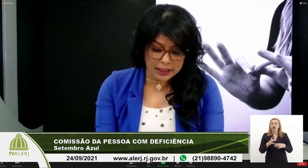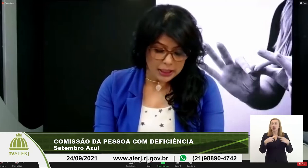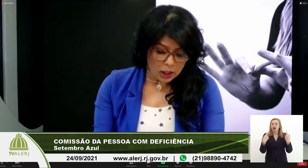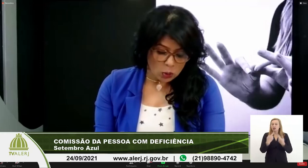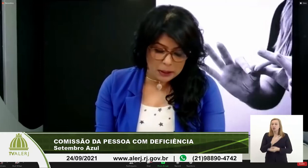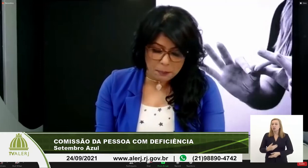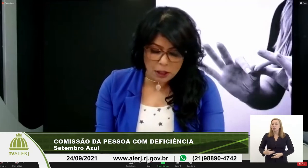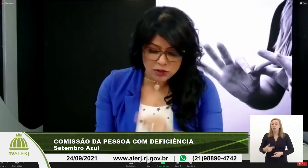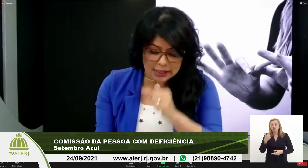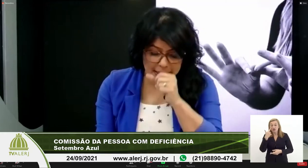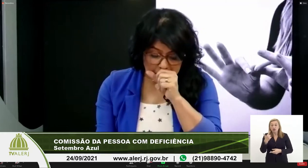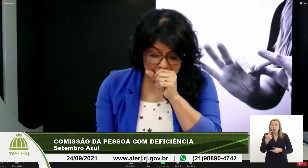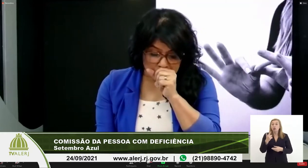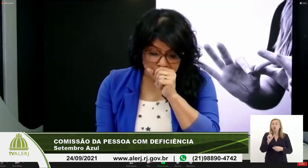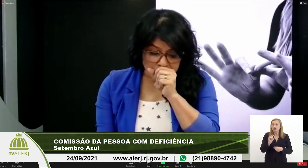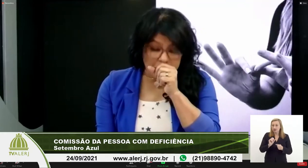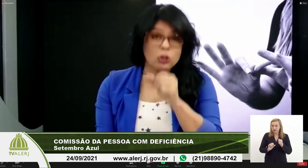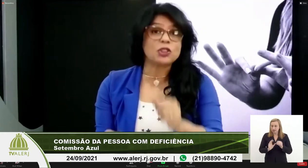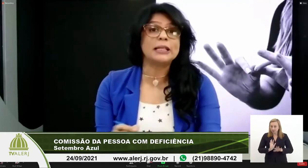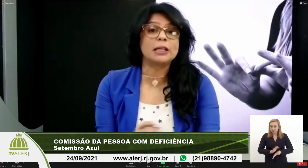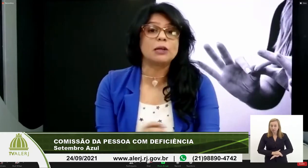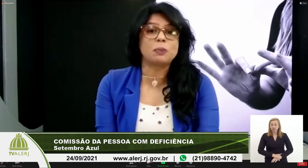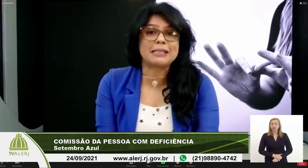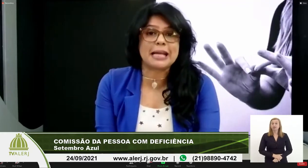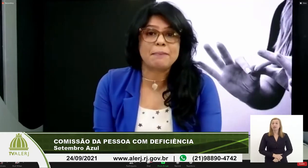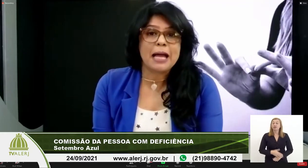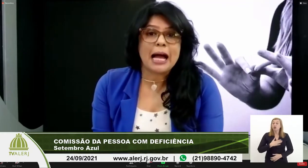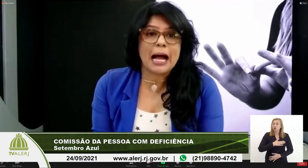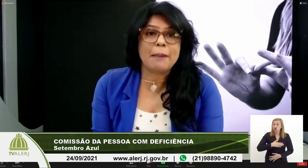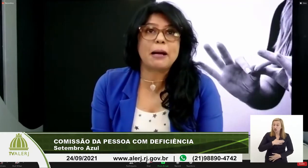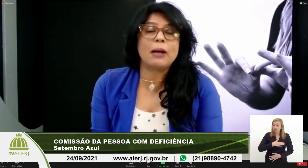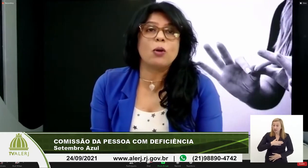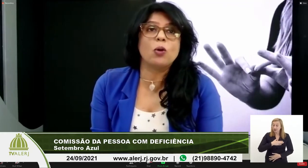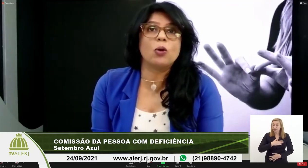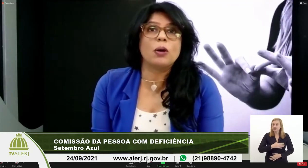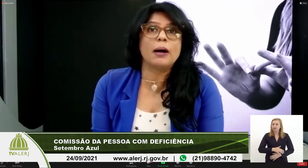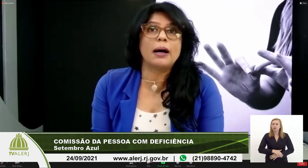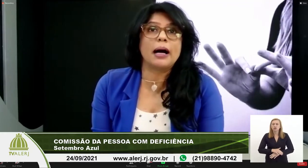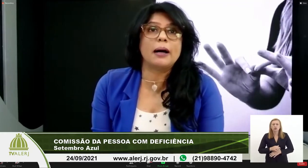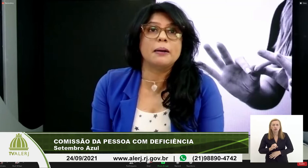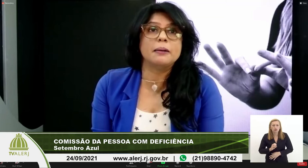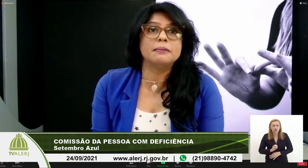tentando ver o que pode fazer eu gostaria então de passar a palavra